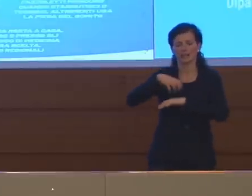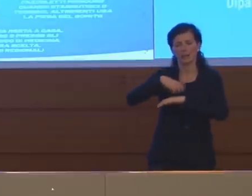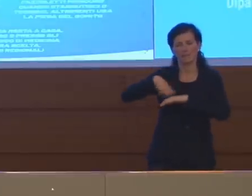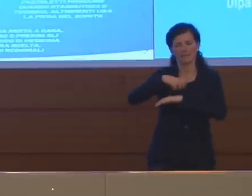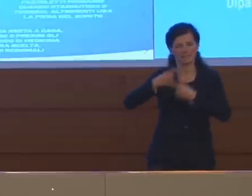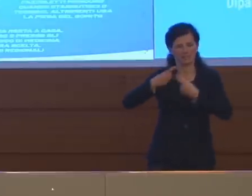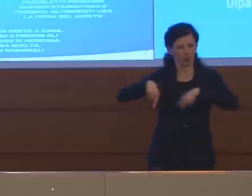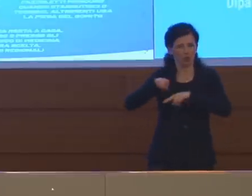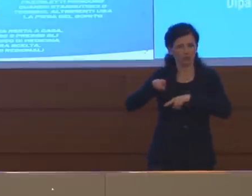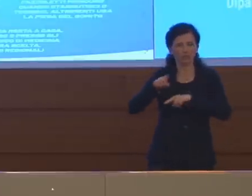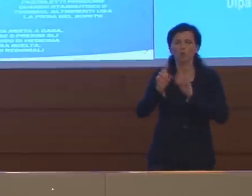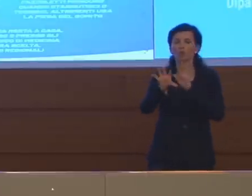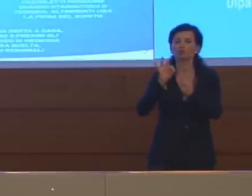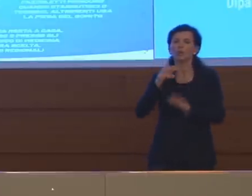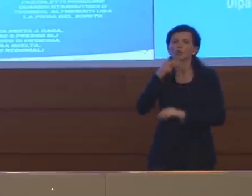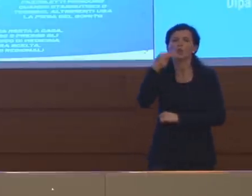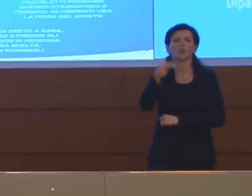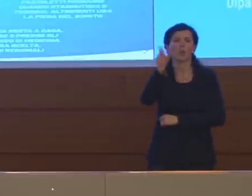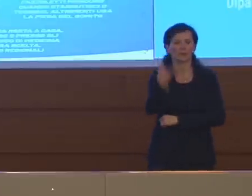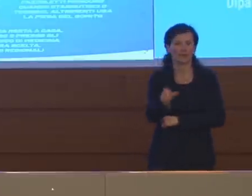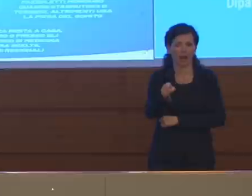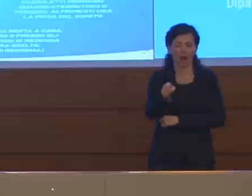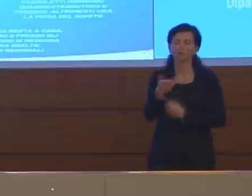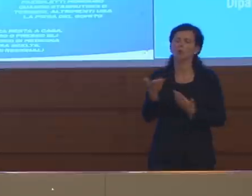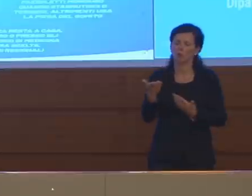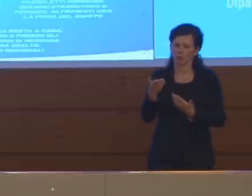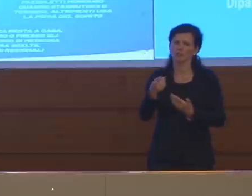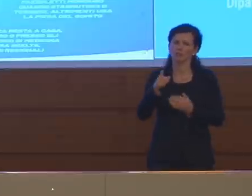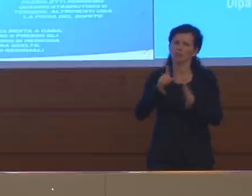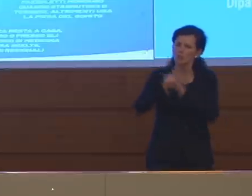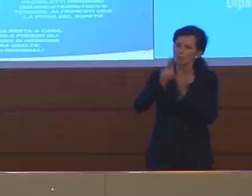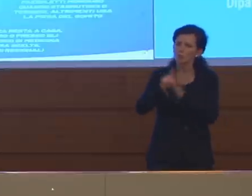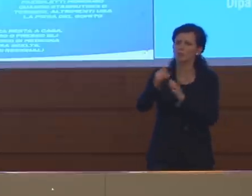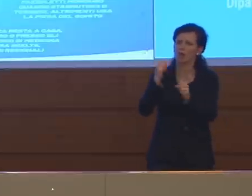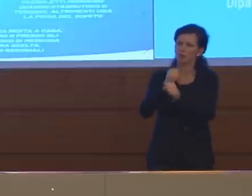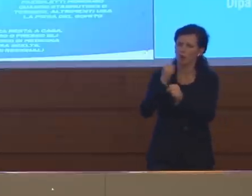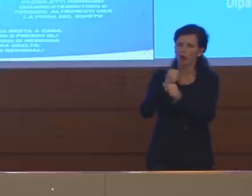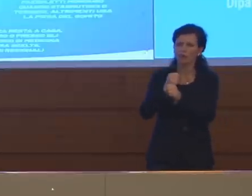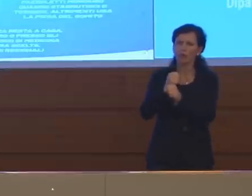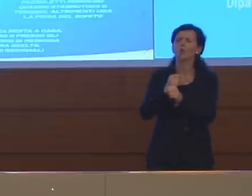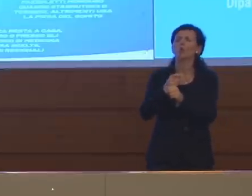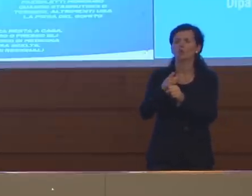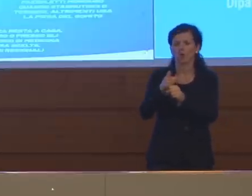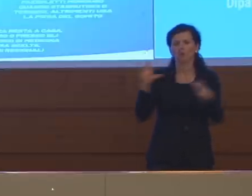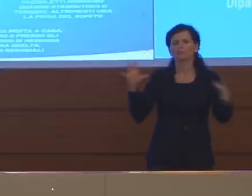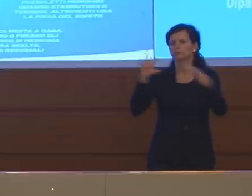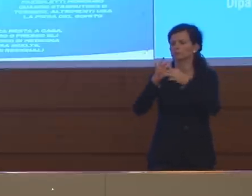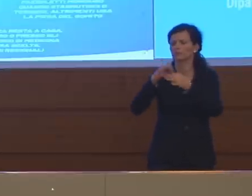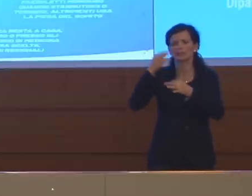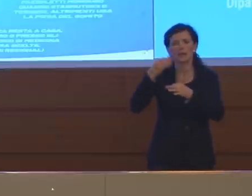lavorare e portare il risultato del proprio lavoro all'autorità politica.